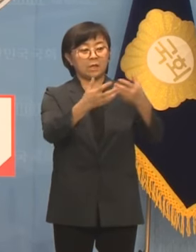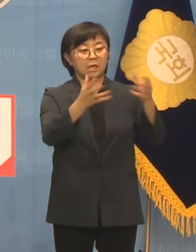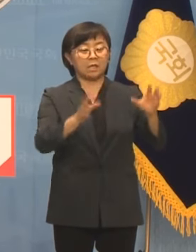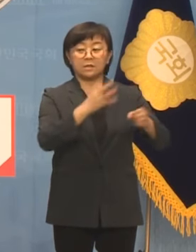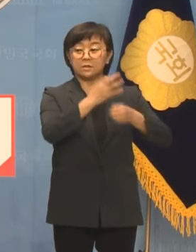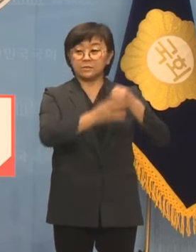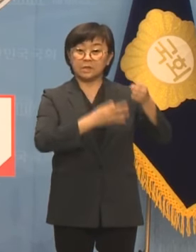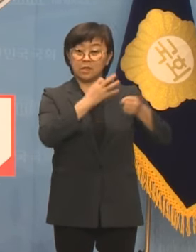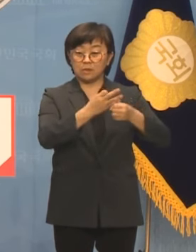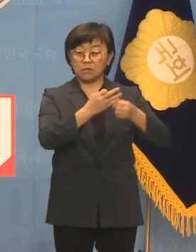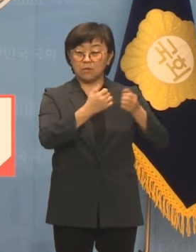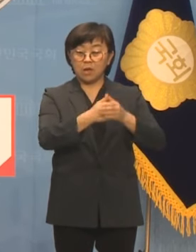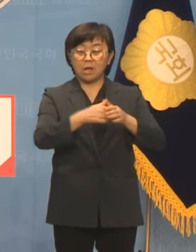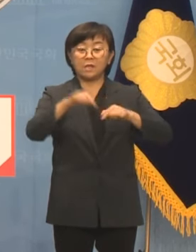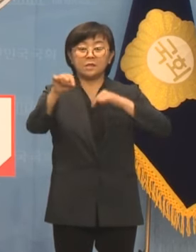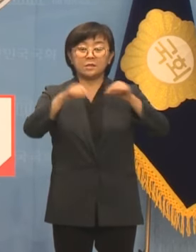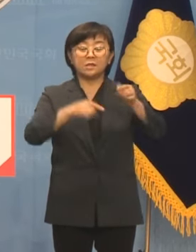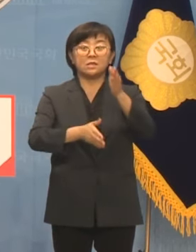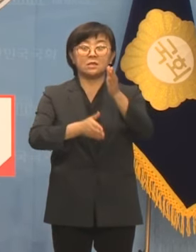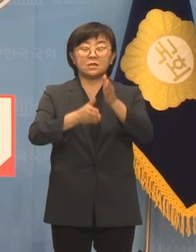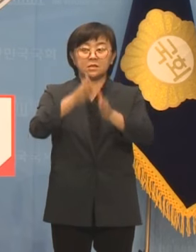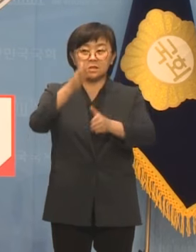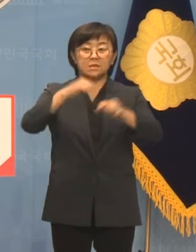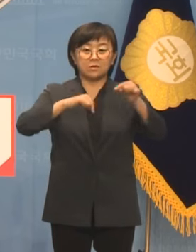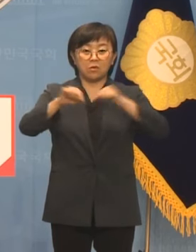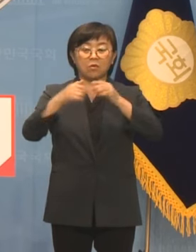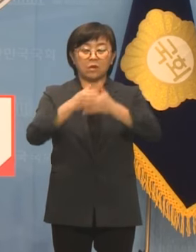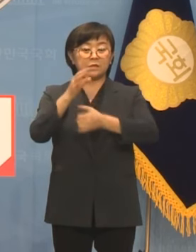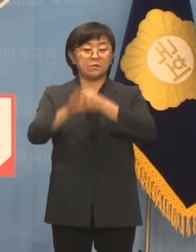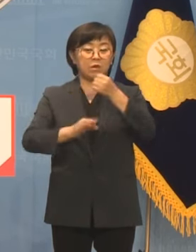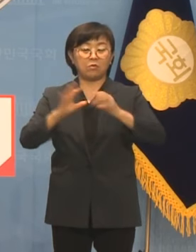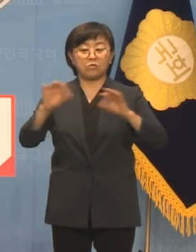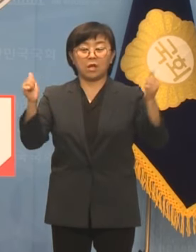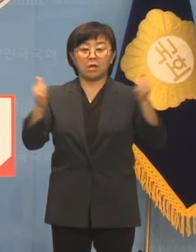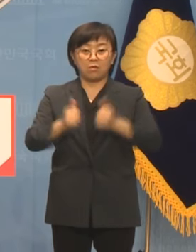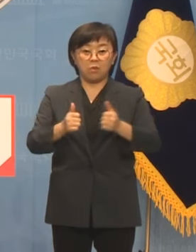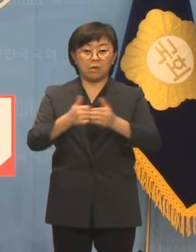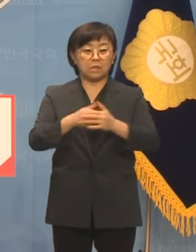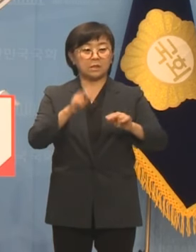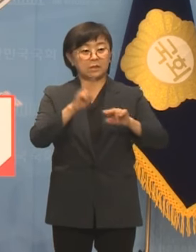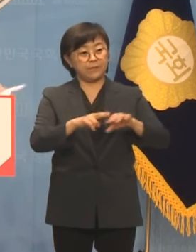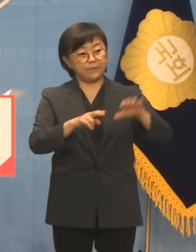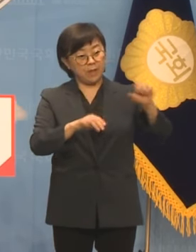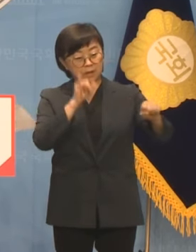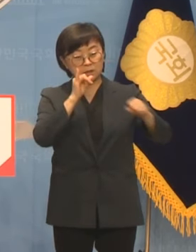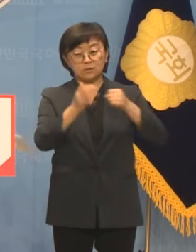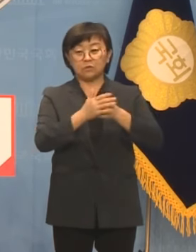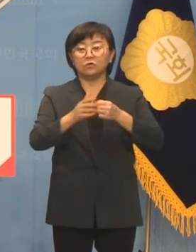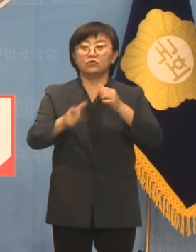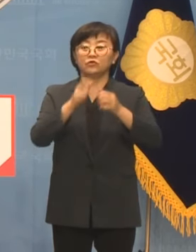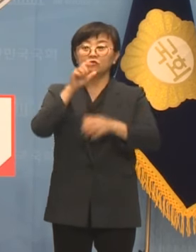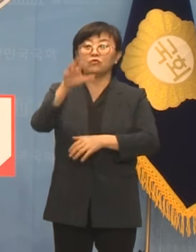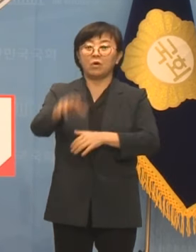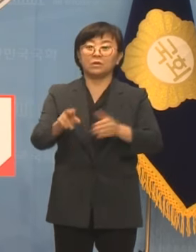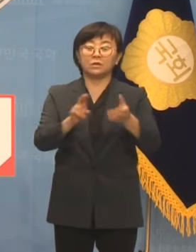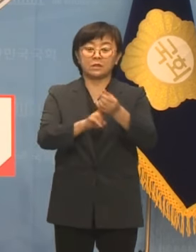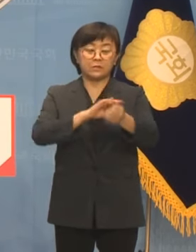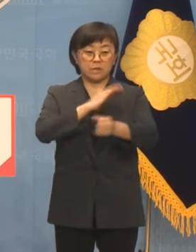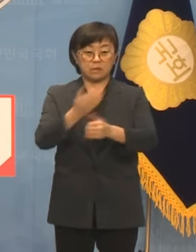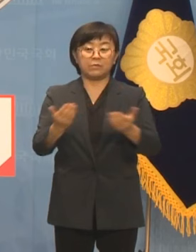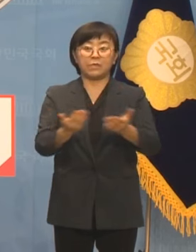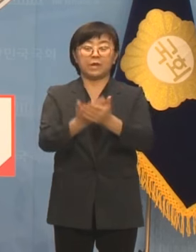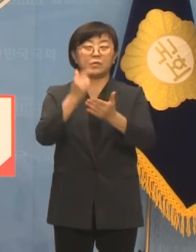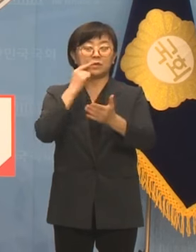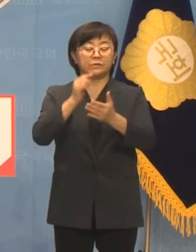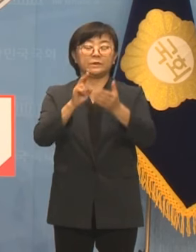14년간의 시정과 지난 10년간의 국회의원 이석수를 독점하는 동안 수원은 잠재력을 살리지 못한 채